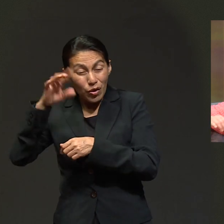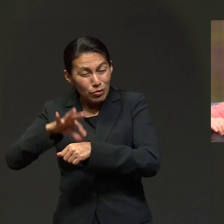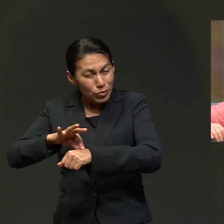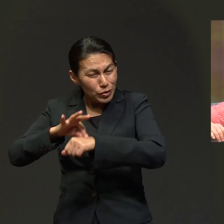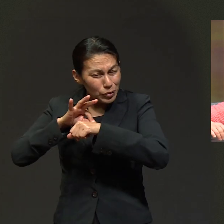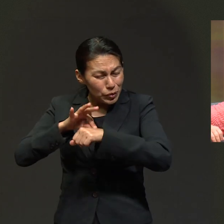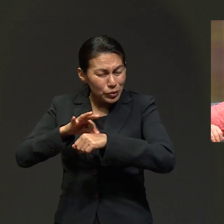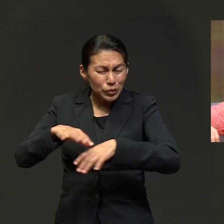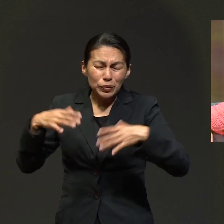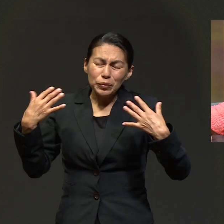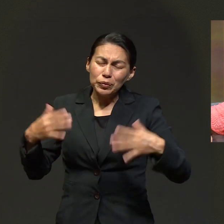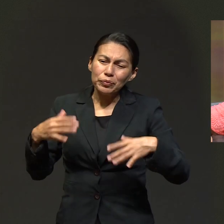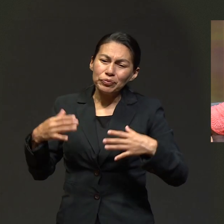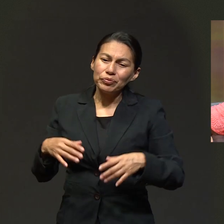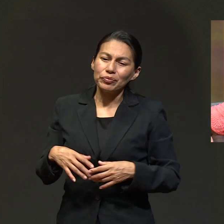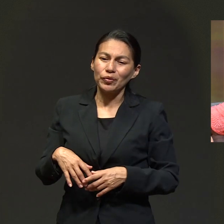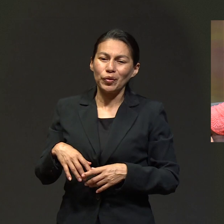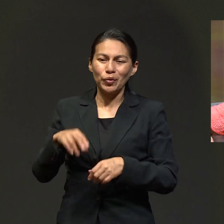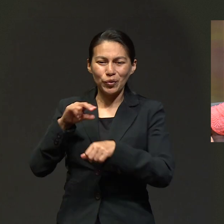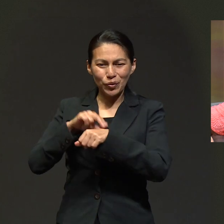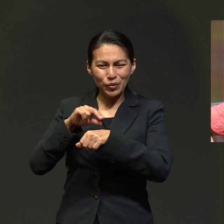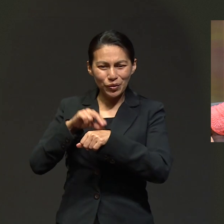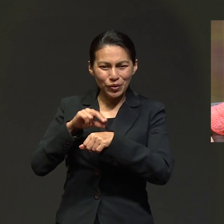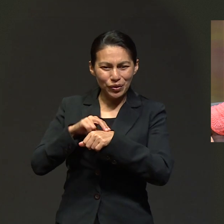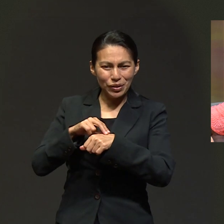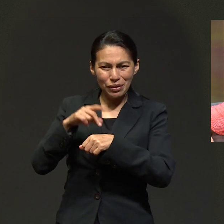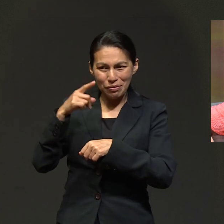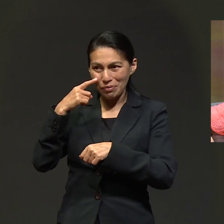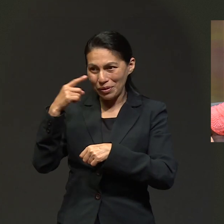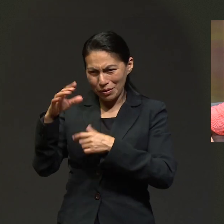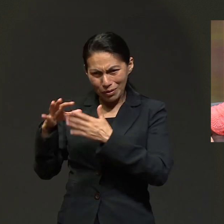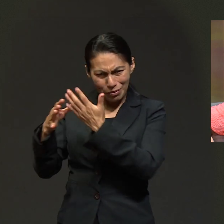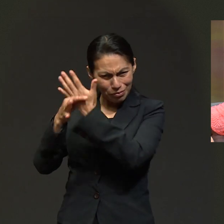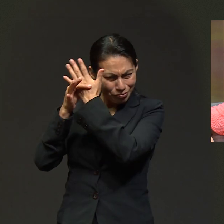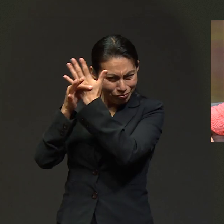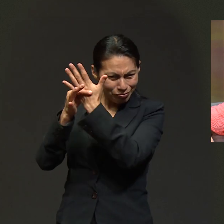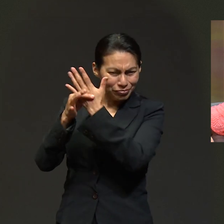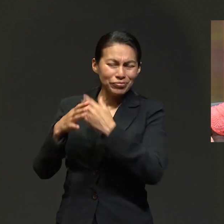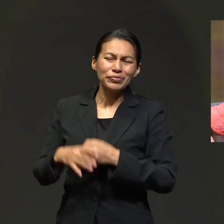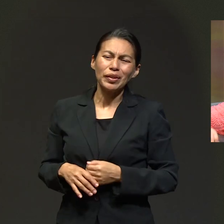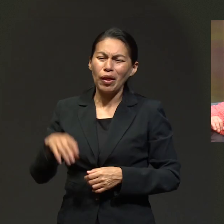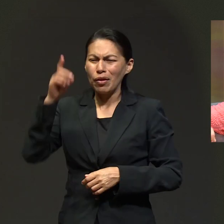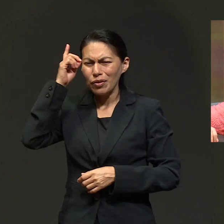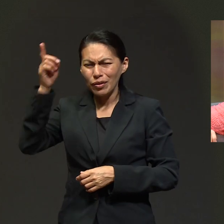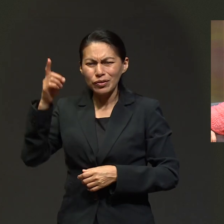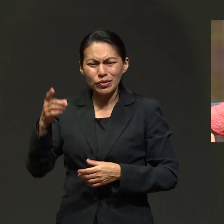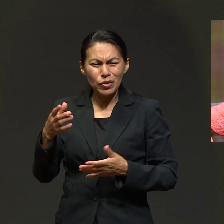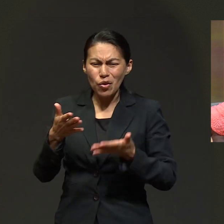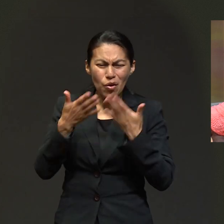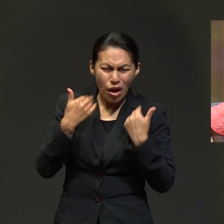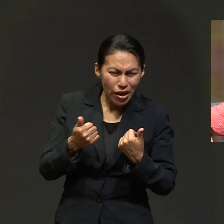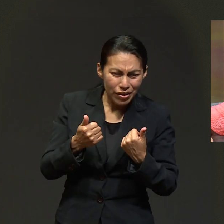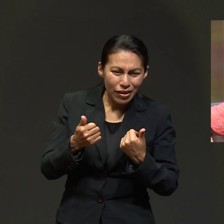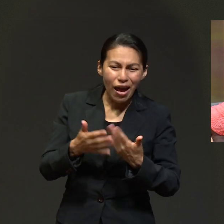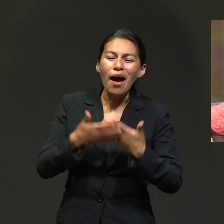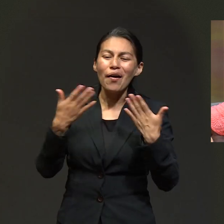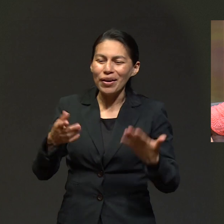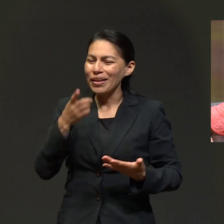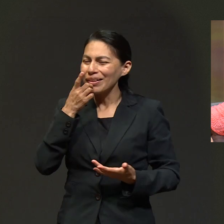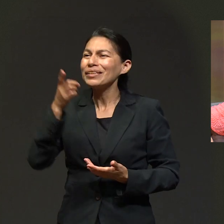Porque vio la mano poderosa. Exacto, o vio la mano de Dios. Incluso los médicos vieron la mano de Dios y a pesar de que ellos habían dicho, Dios no existe,